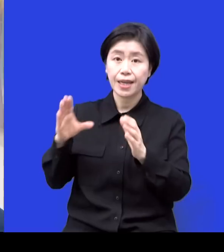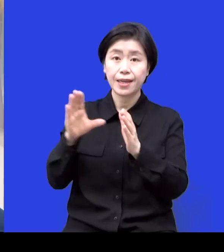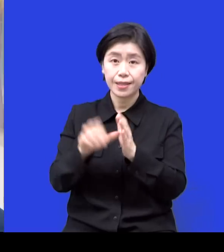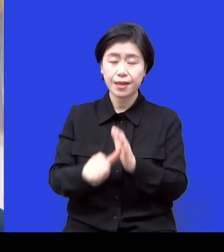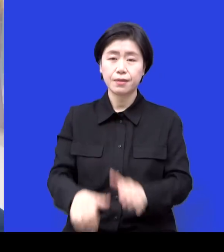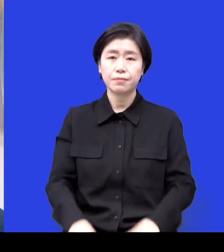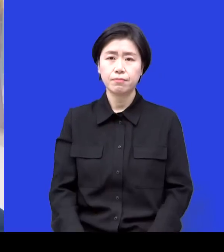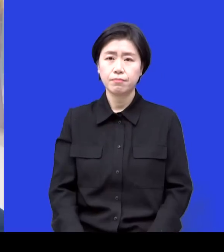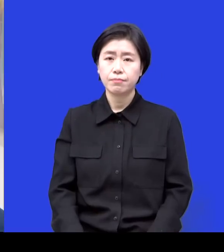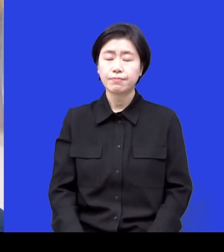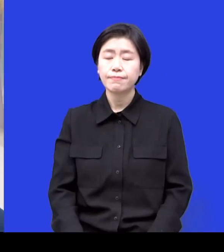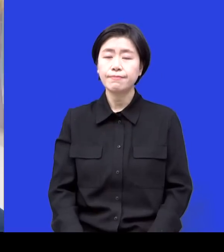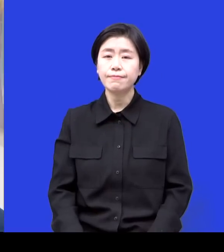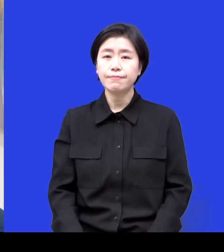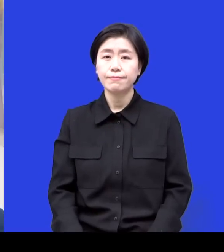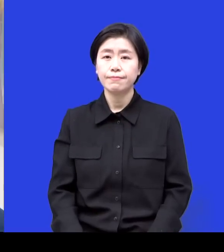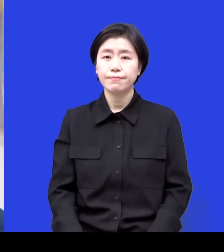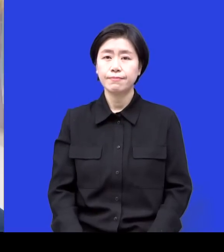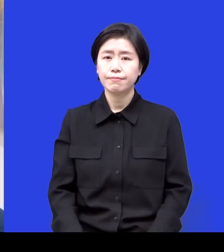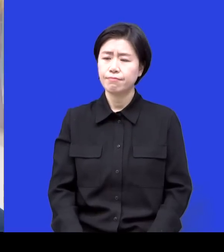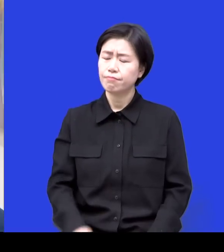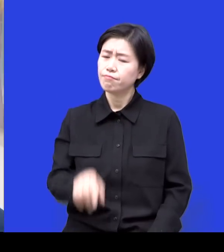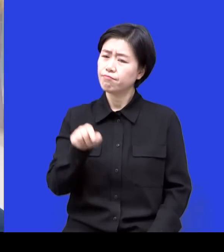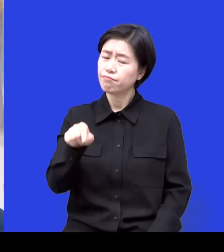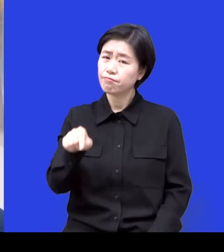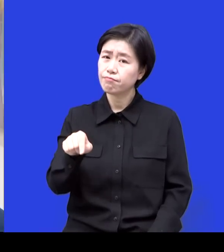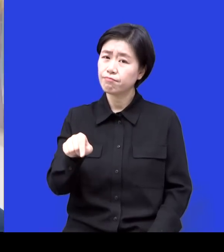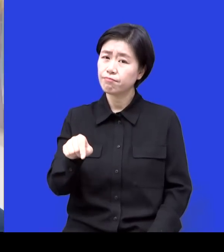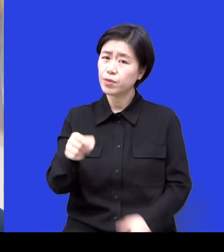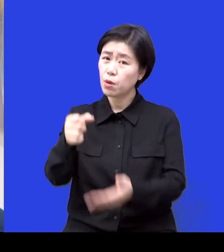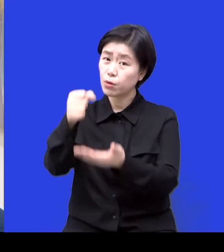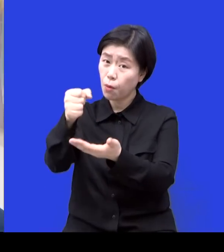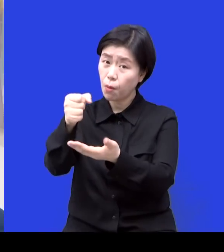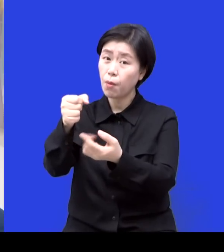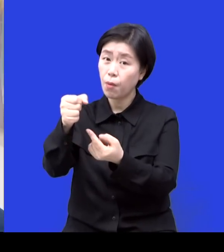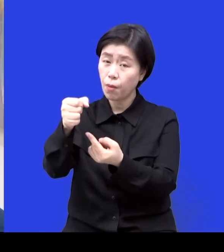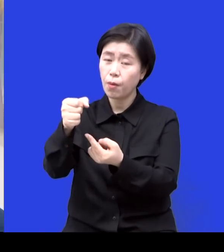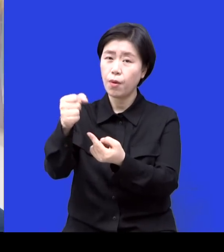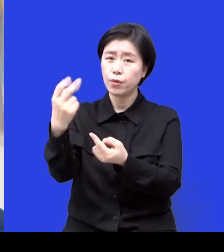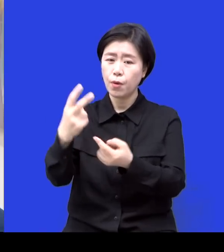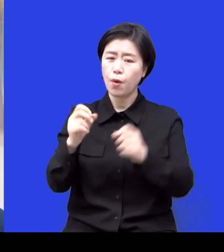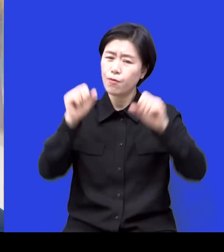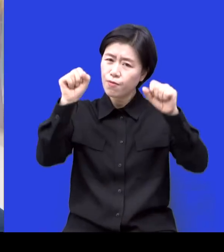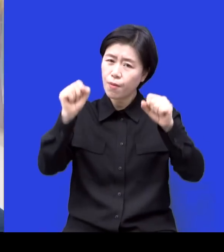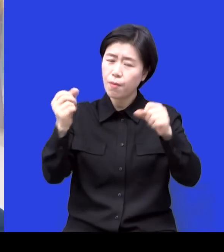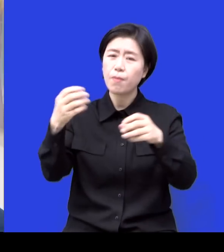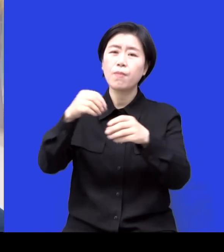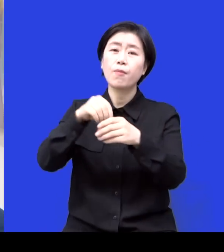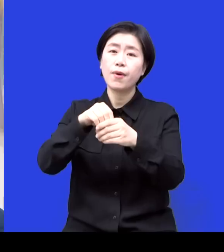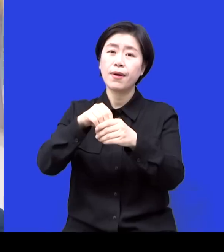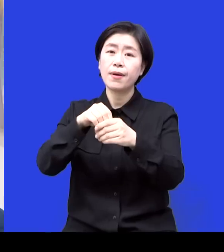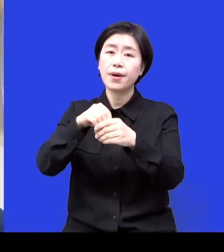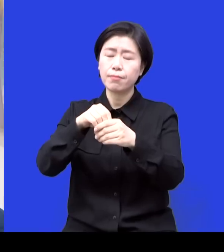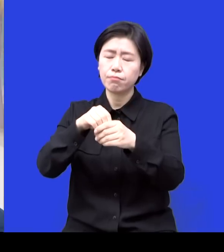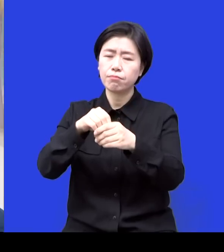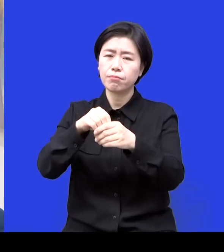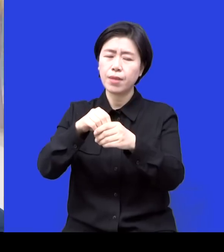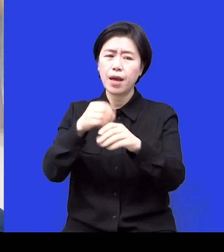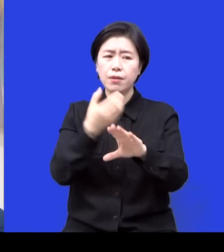얘기를 하고 하다가 운동 쪽으로 좀 이거를 에너지나 기금이나 이런 것들을 좀 옮기면 어떨까 라고 생각을